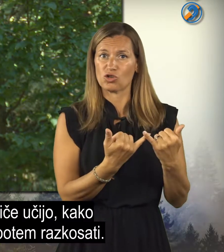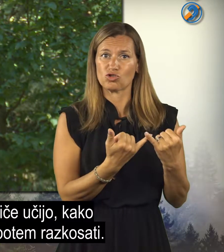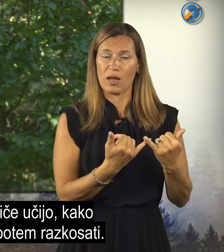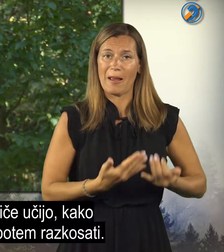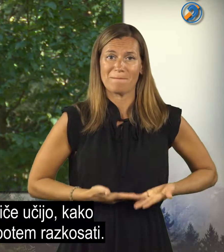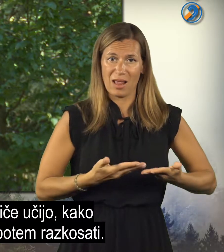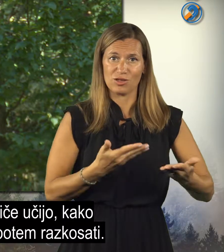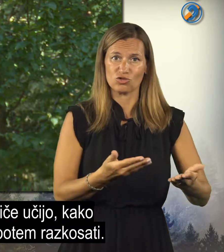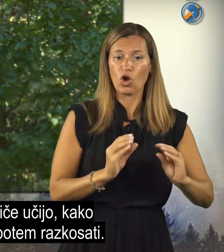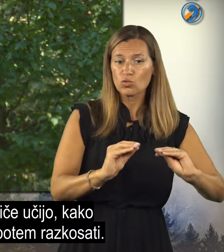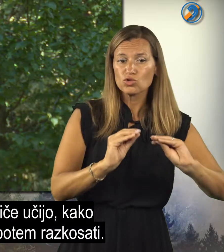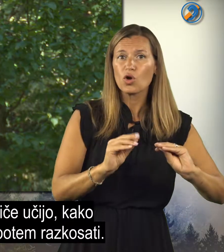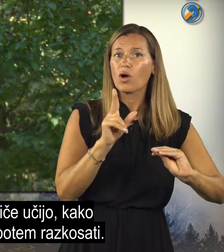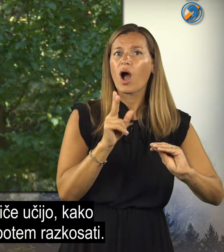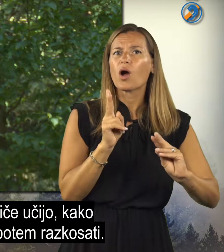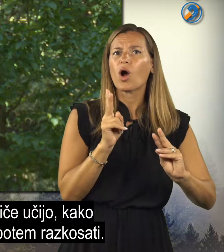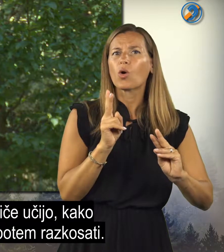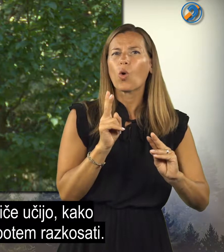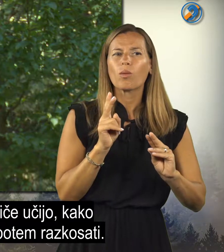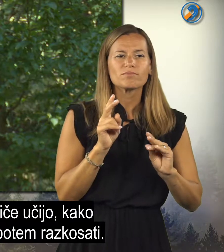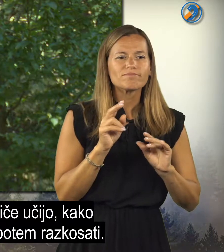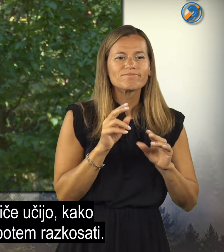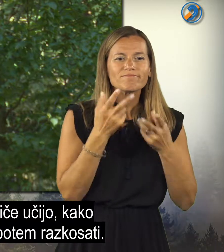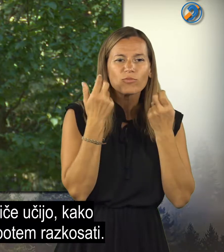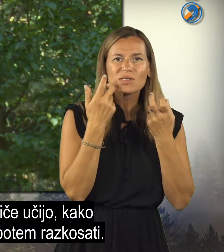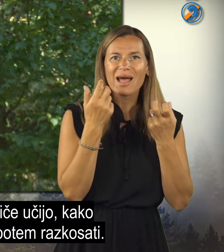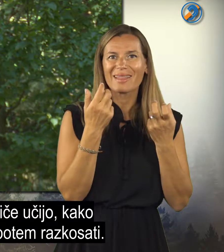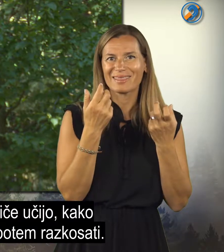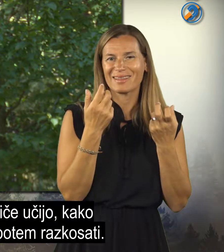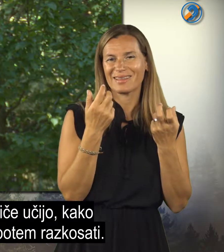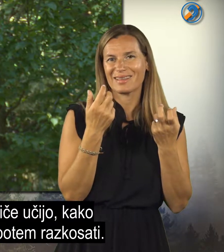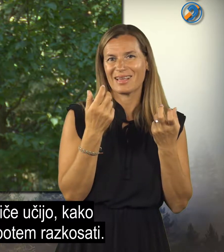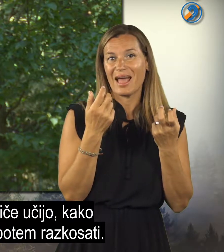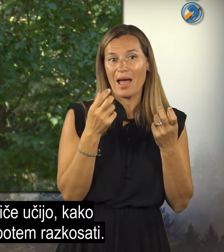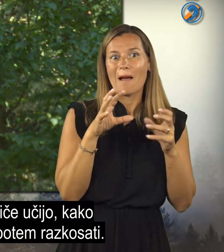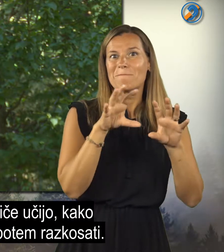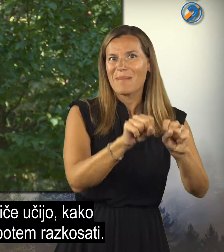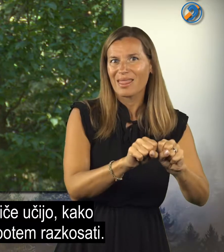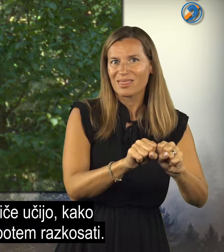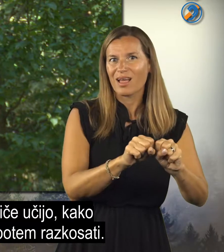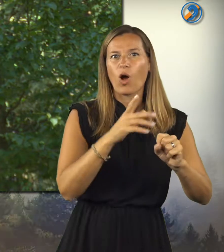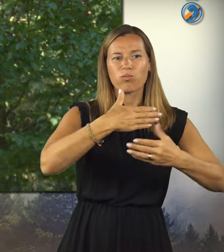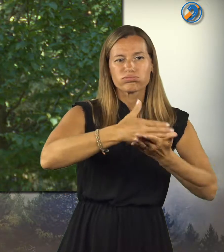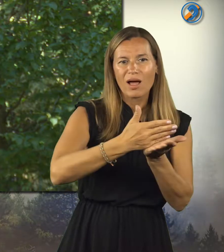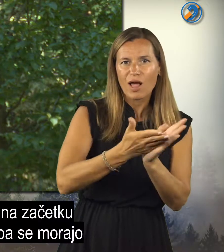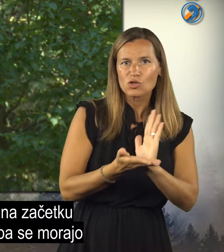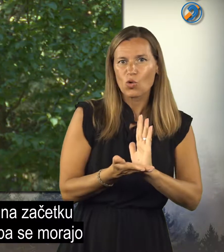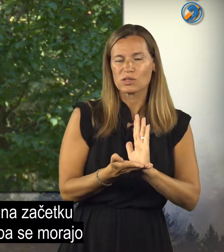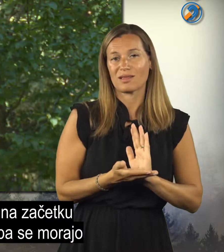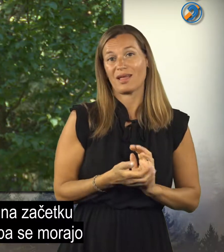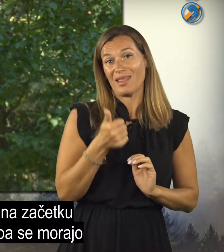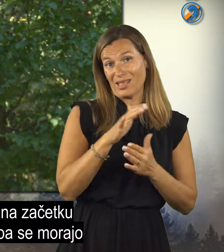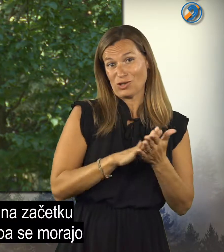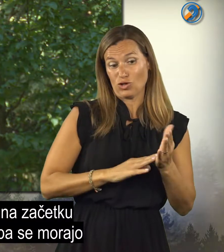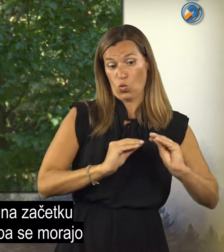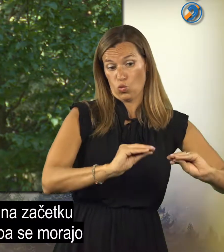Starši svoje mladiče učijo, kako pleniti plen, pa tudi kako ga potem razkosati. Pri tem